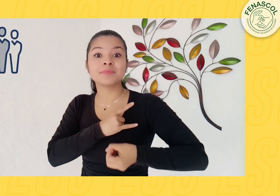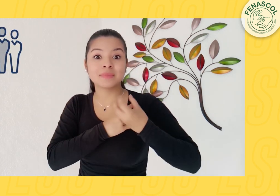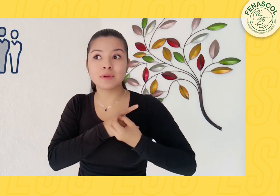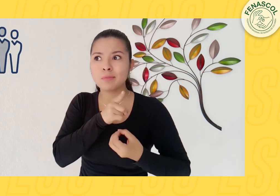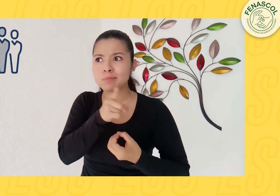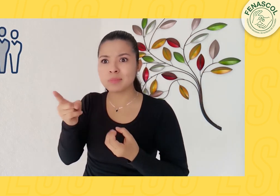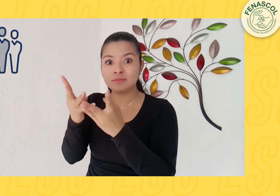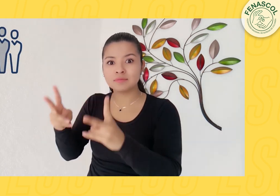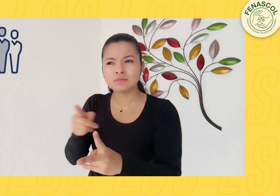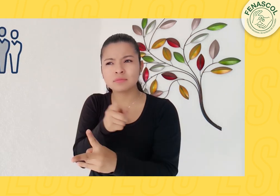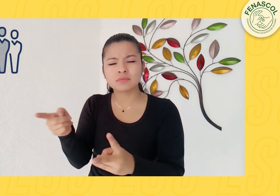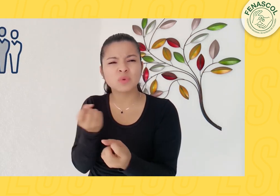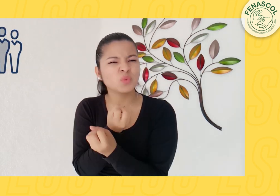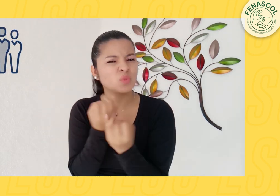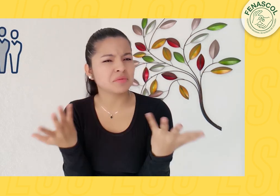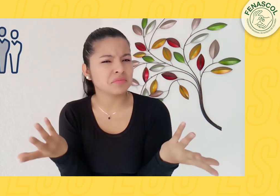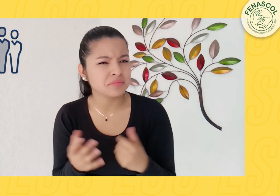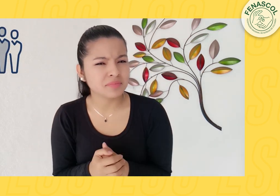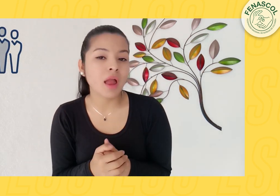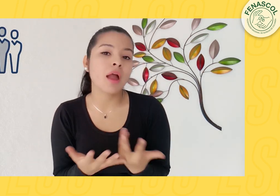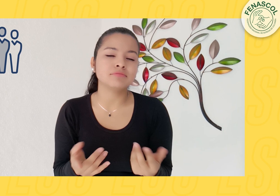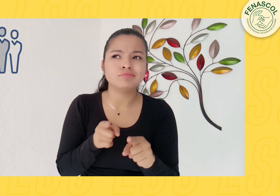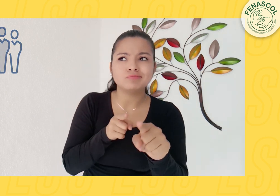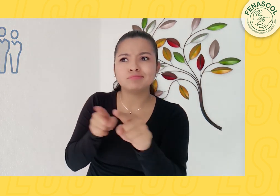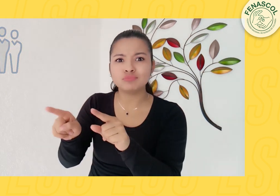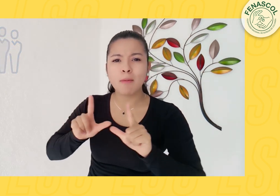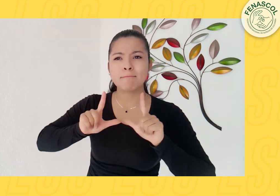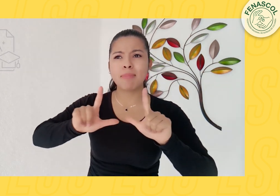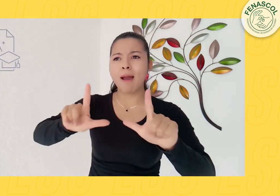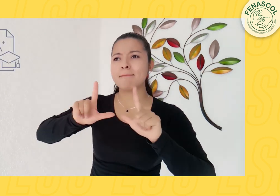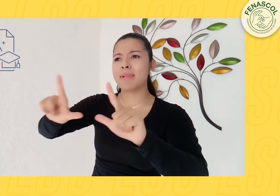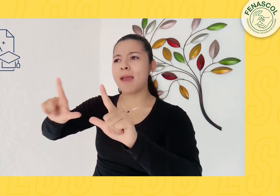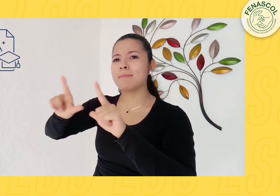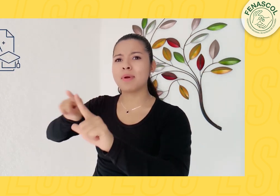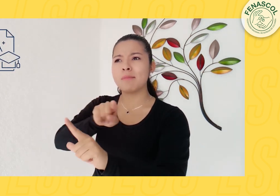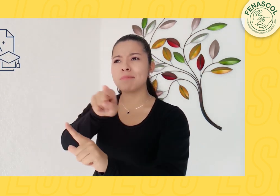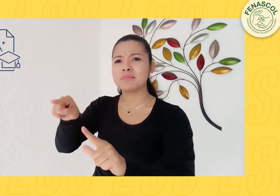¿cuántos estudiantes han pasado por esta institución y ya son egresados?